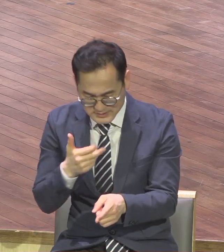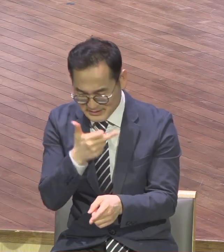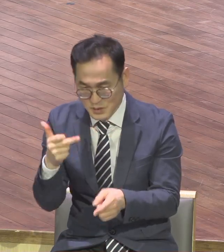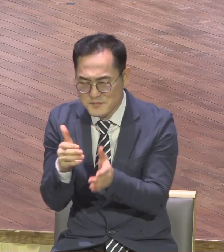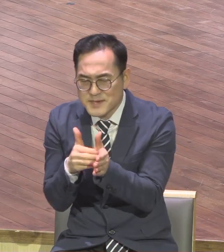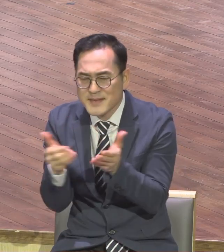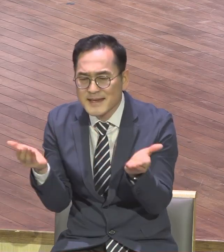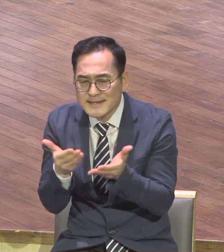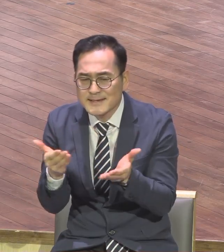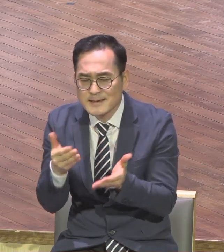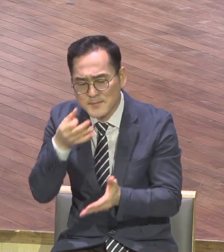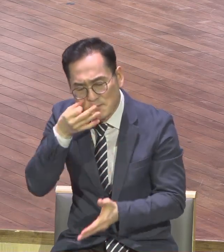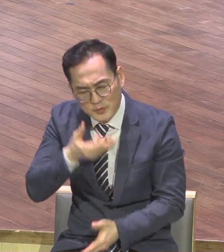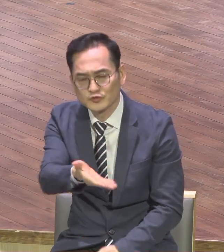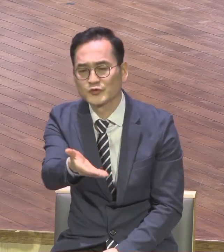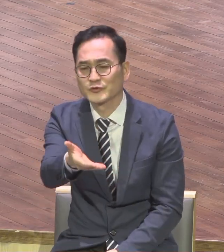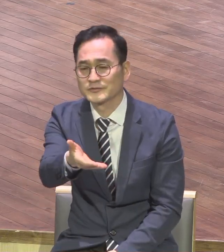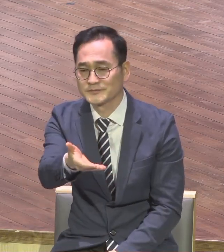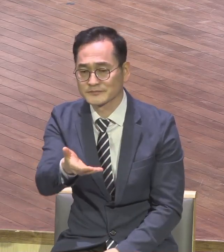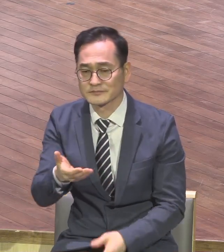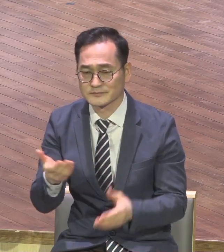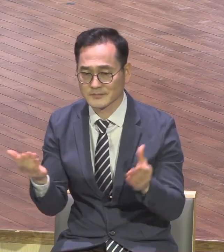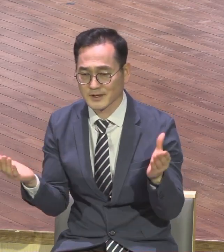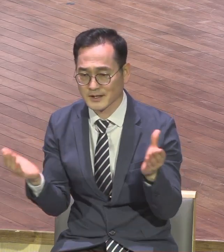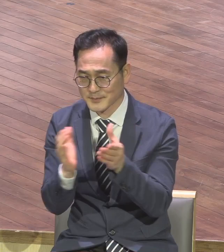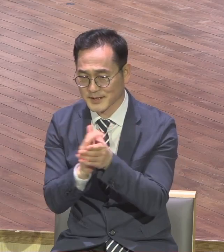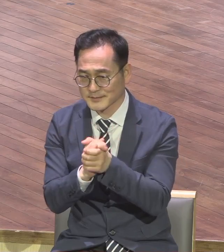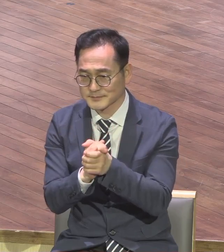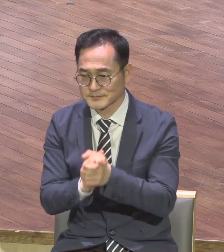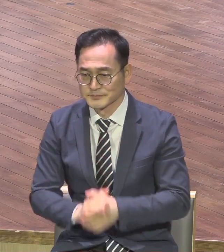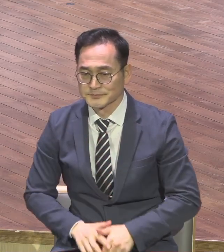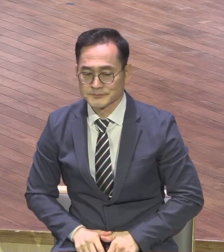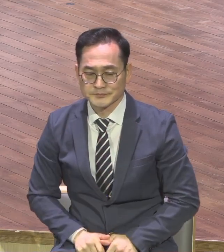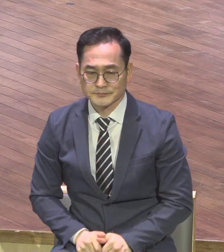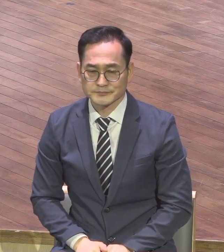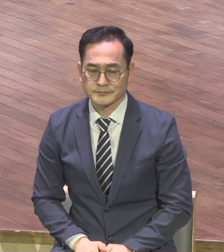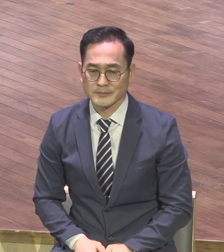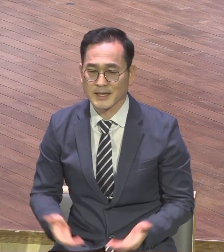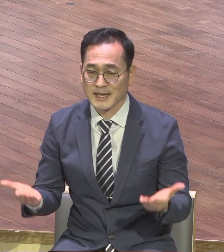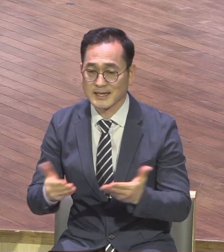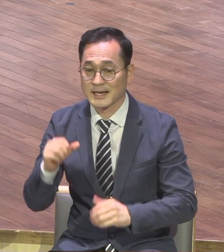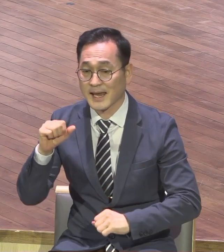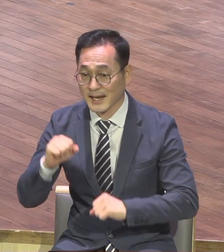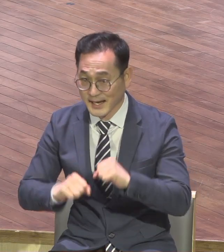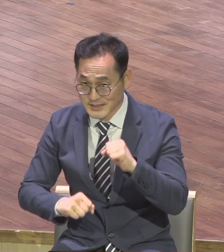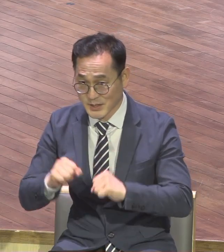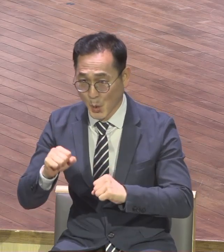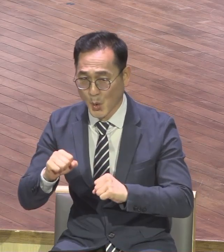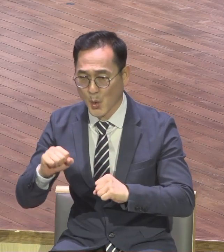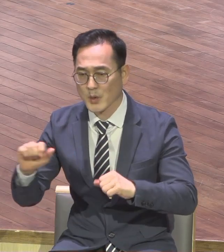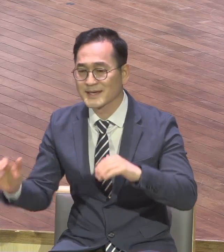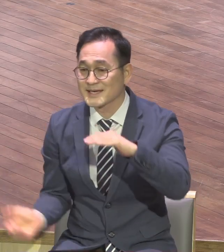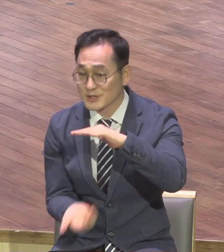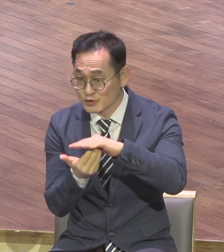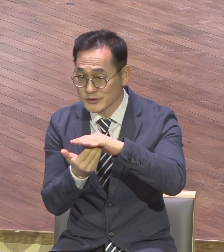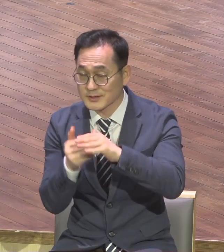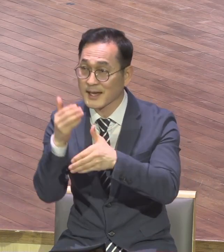내게 보이리라 이를 향하시고 성취하시는 하나님께 감사라는